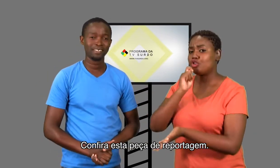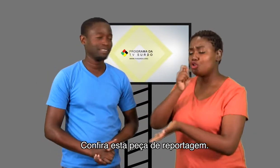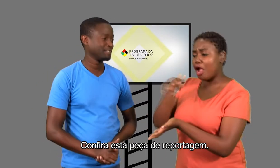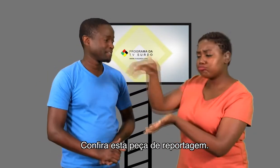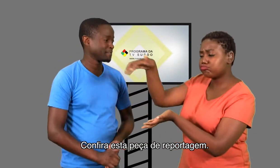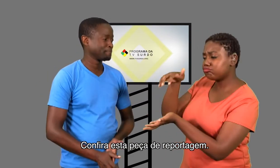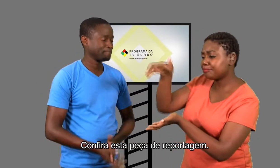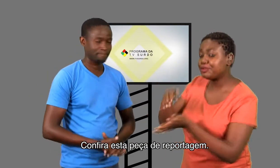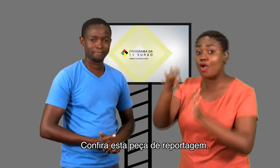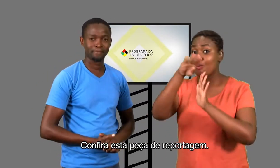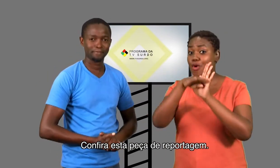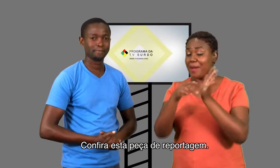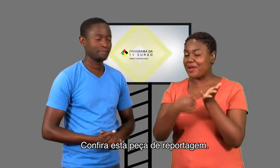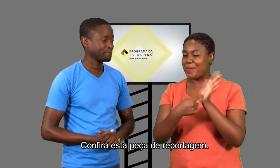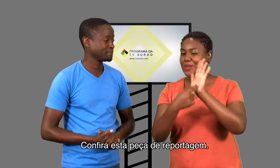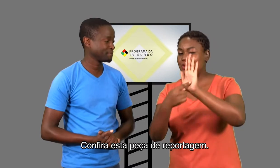Confira esta peça de reportagem.